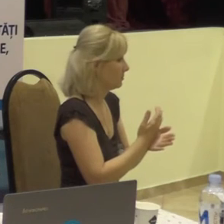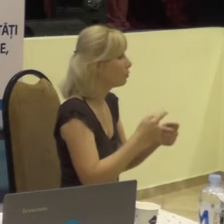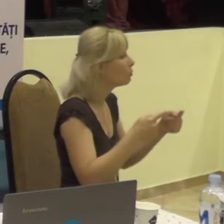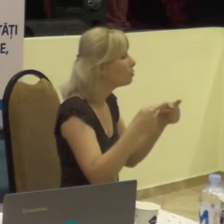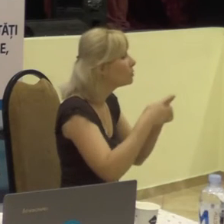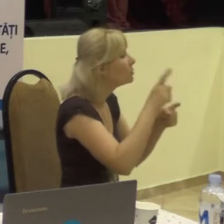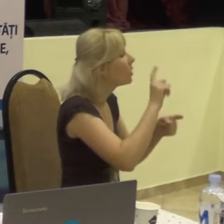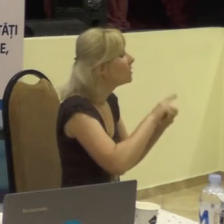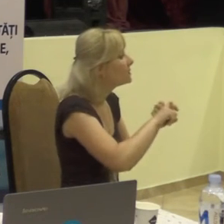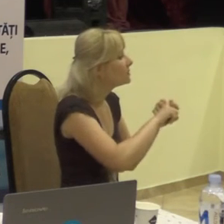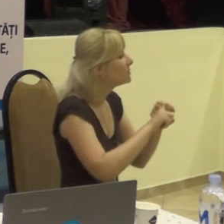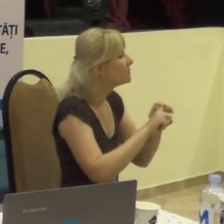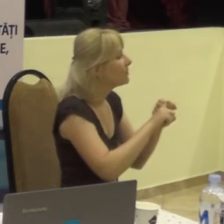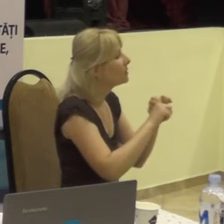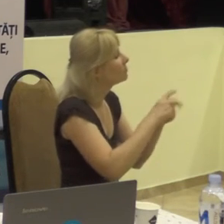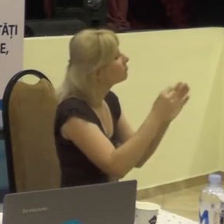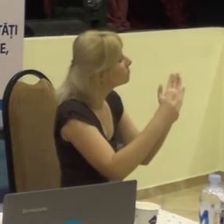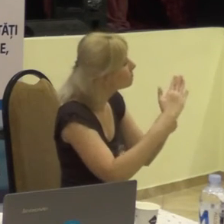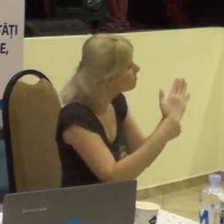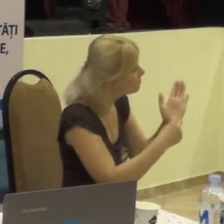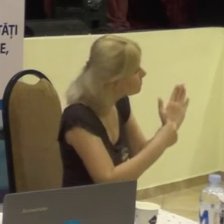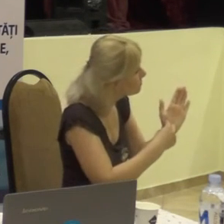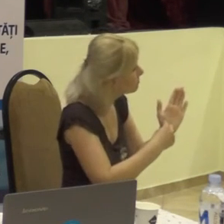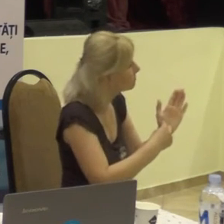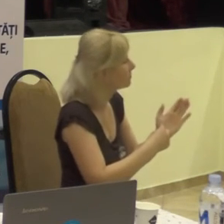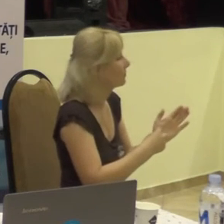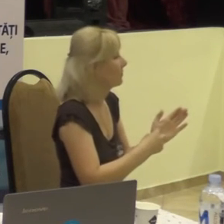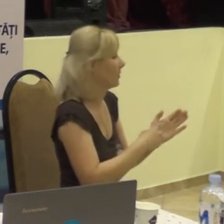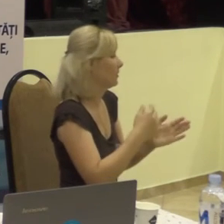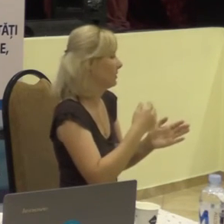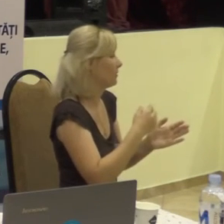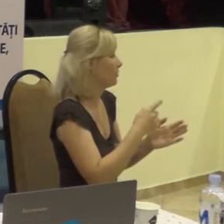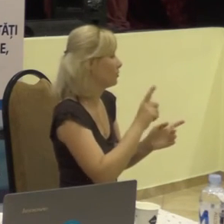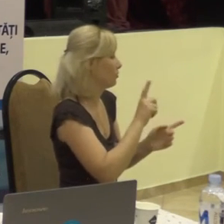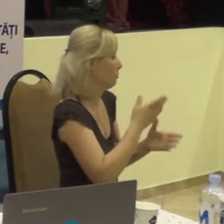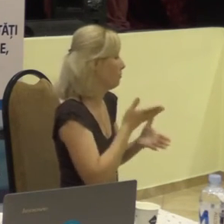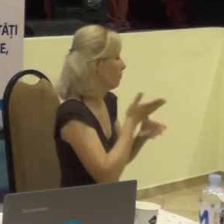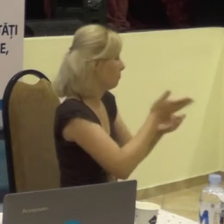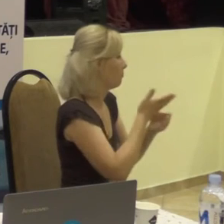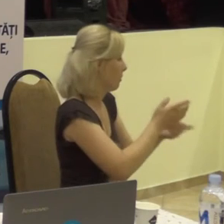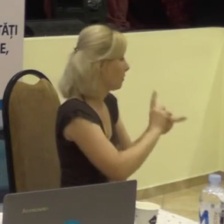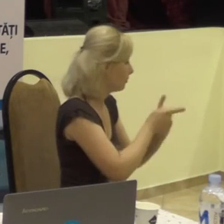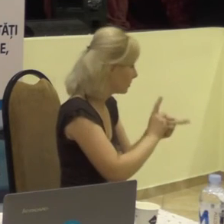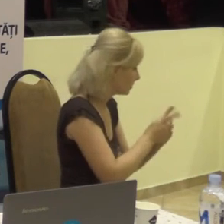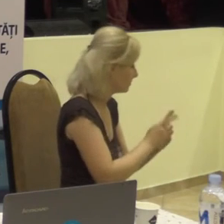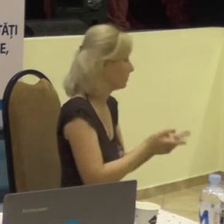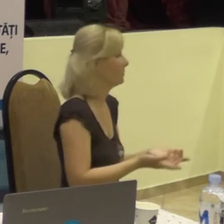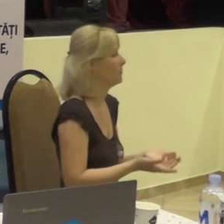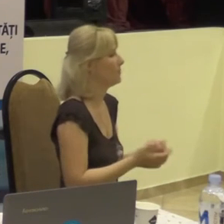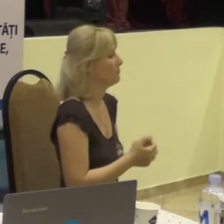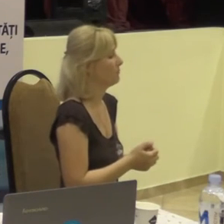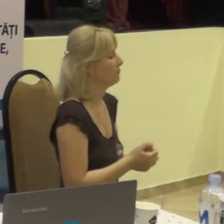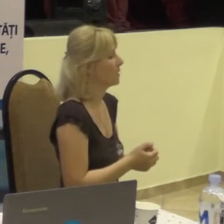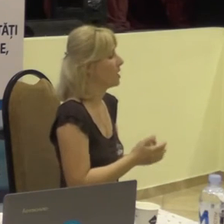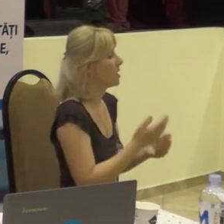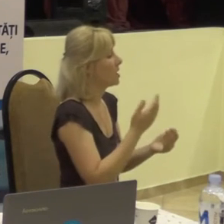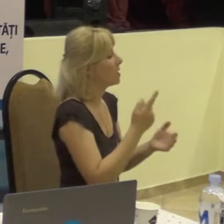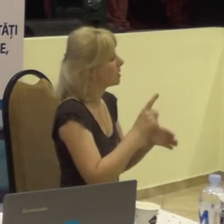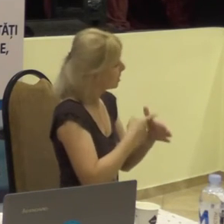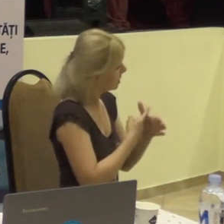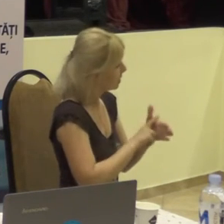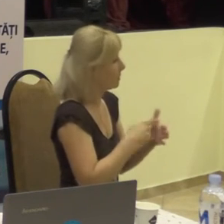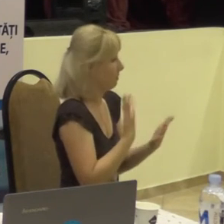legate de tariful care este acitat pentru serviciu interpretului, Dacă, de